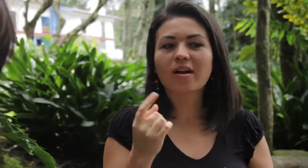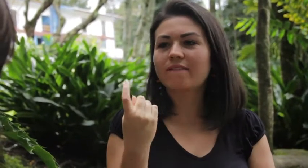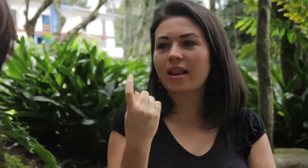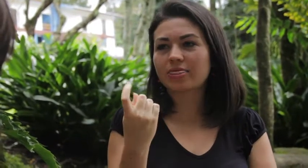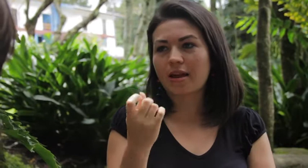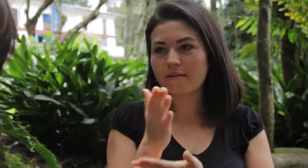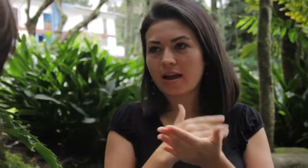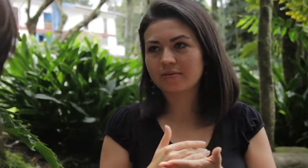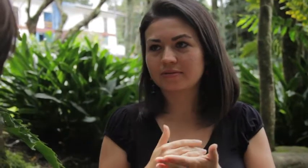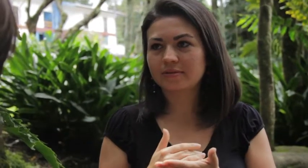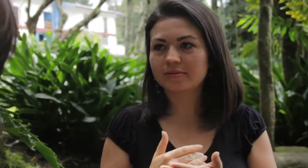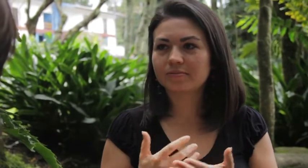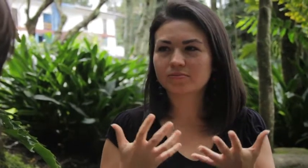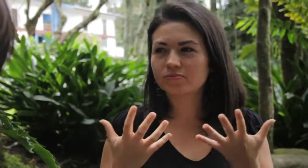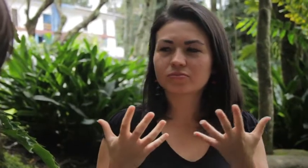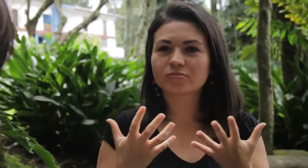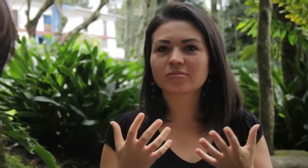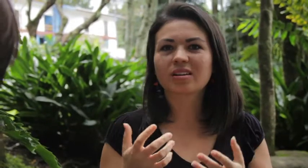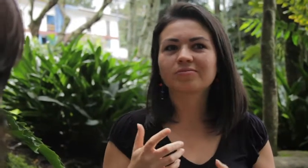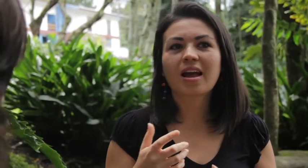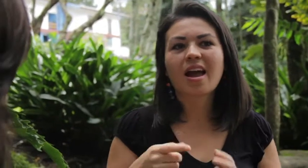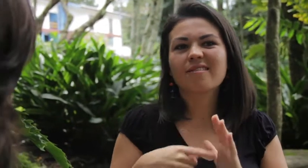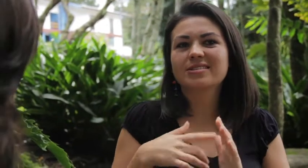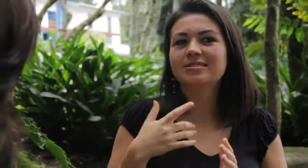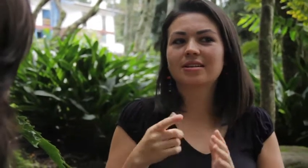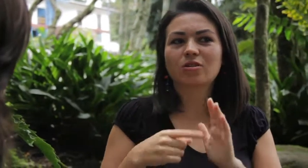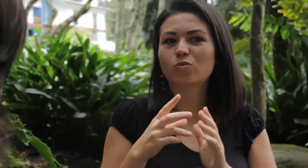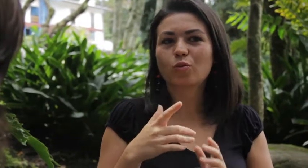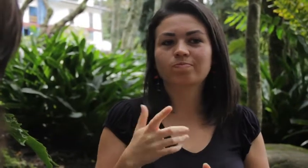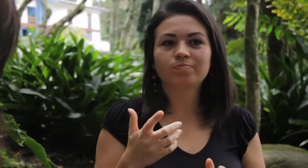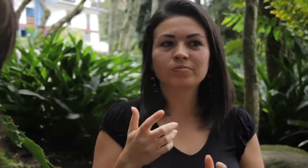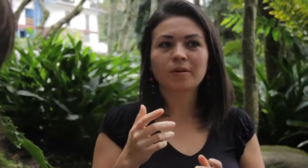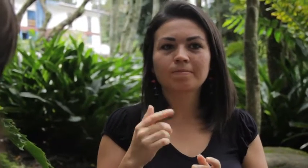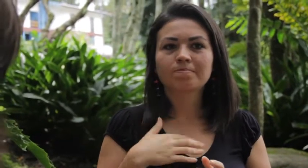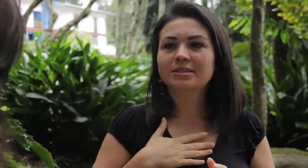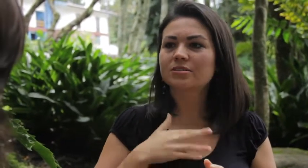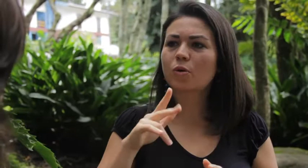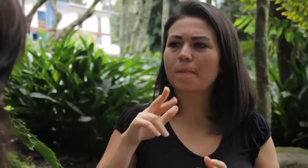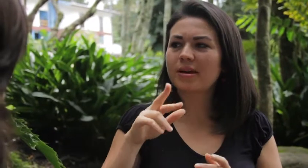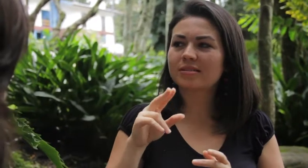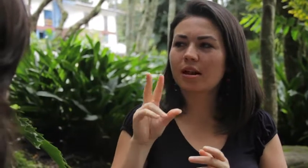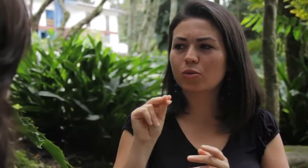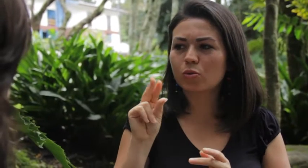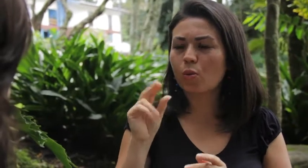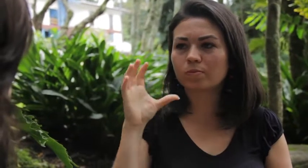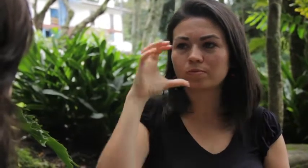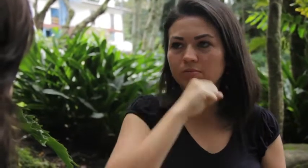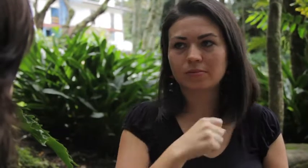Como que me faltaba algo Me faltaba una parte A veces veces sentía Como que mis compañeros